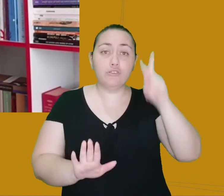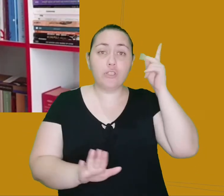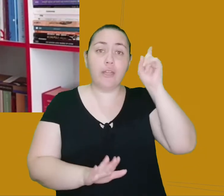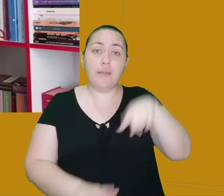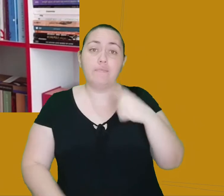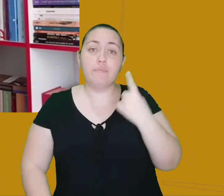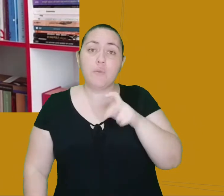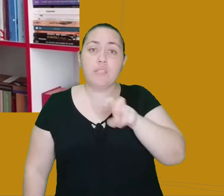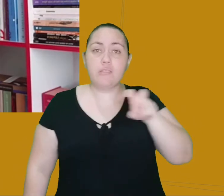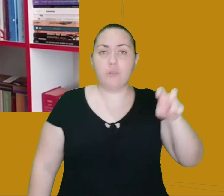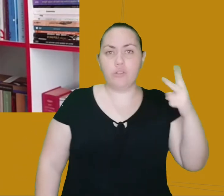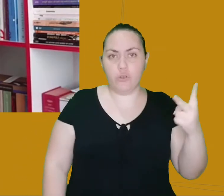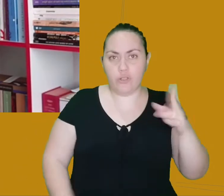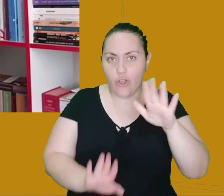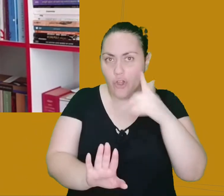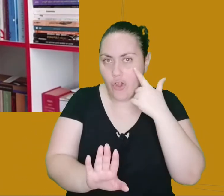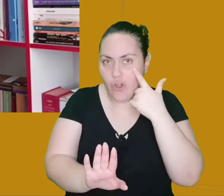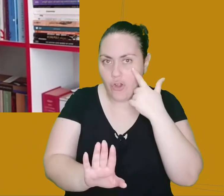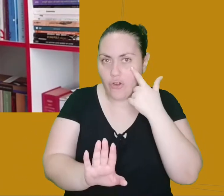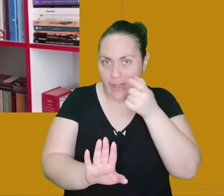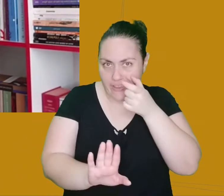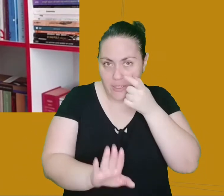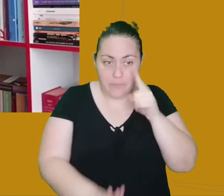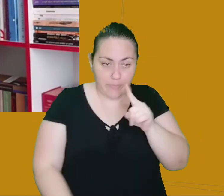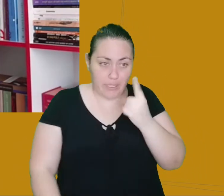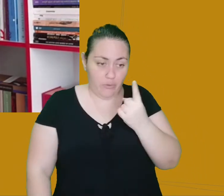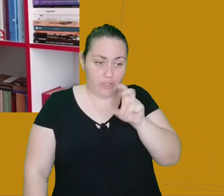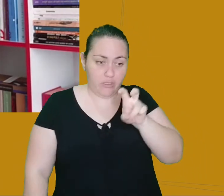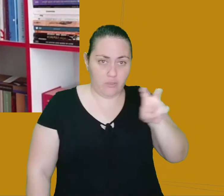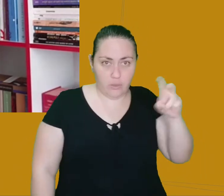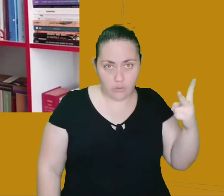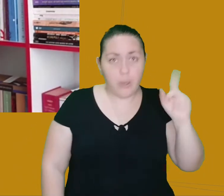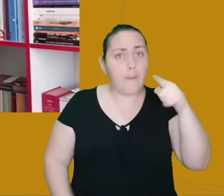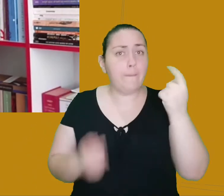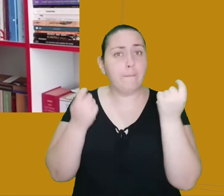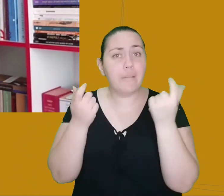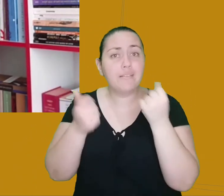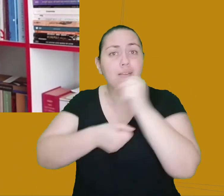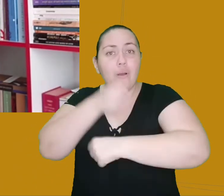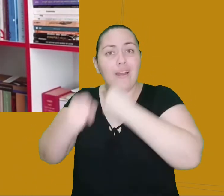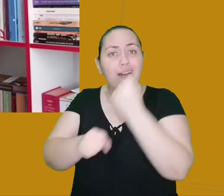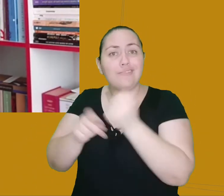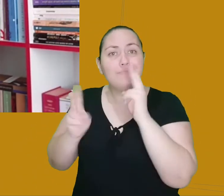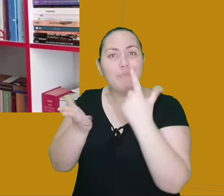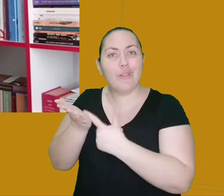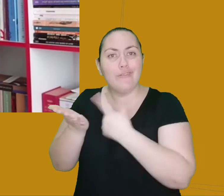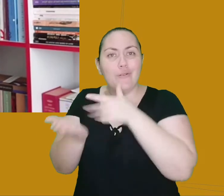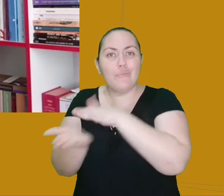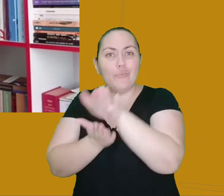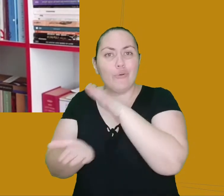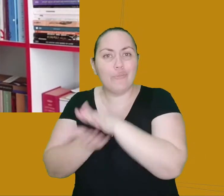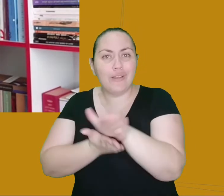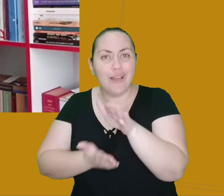Presta atenção nessa data, porque 1552 é muito parecido com o ano que o livro é publicado, que o conto é escrito, que é